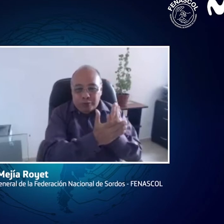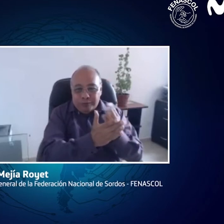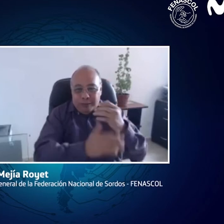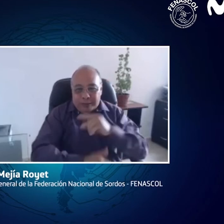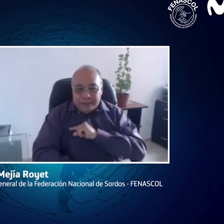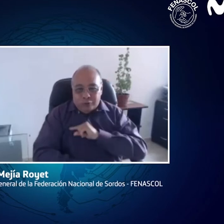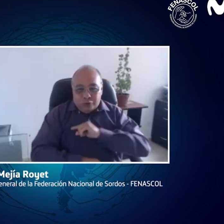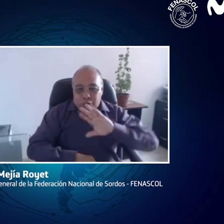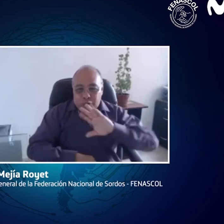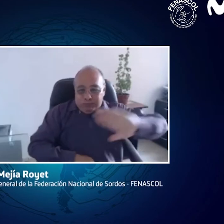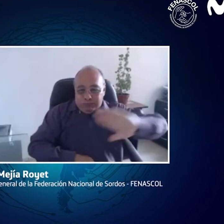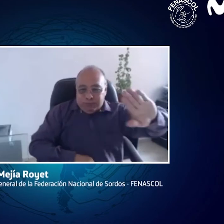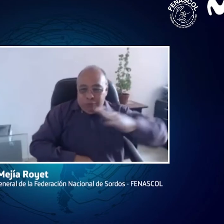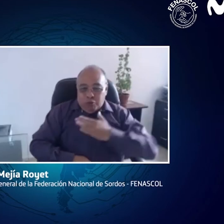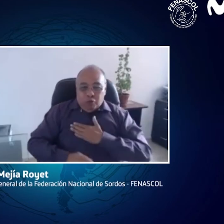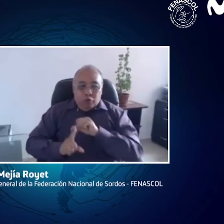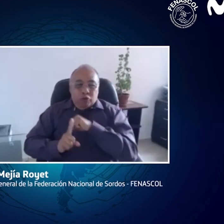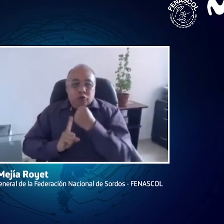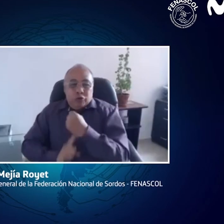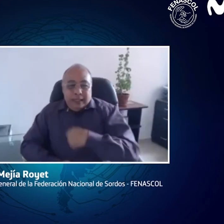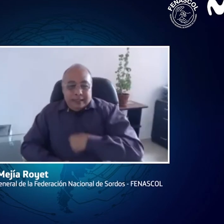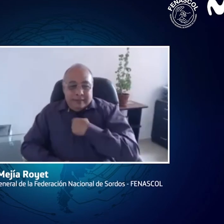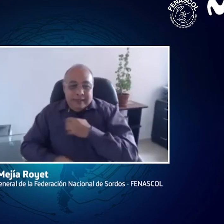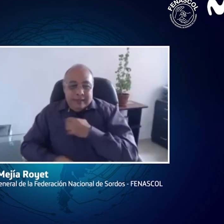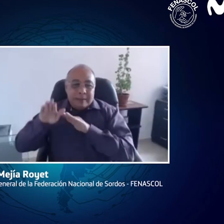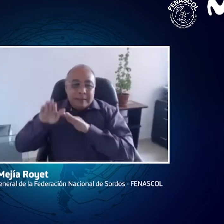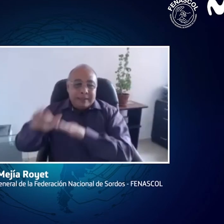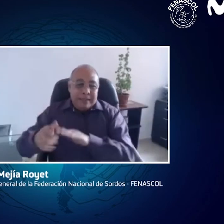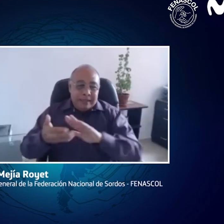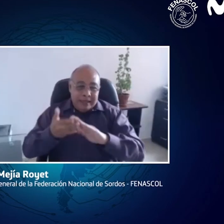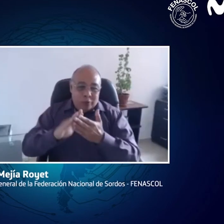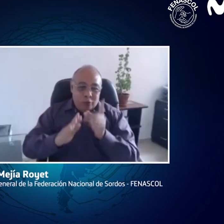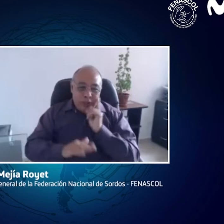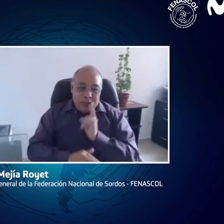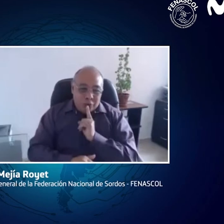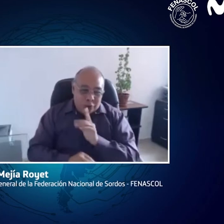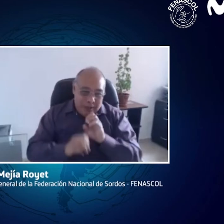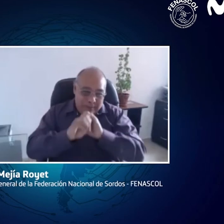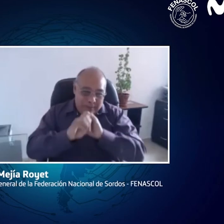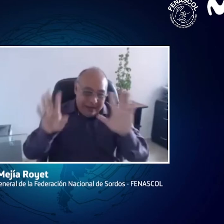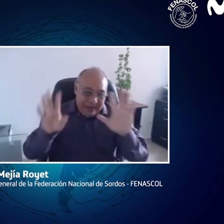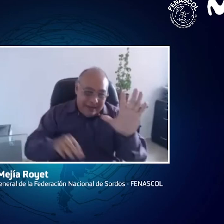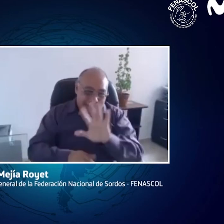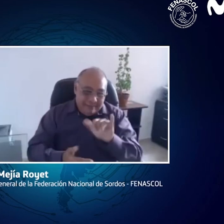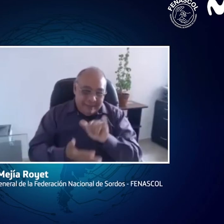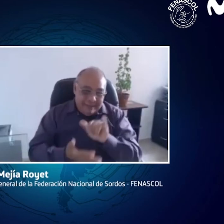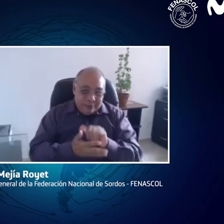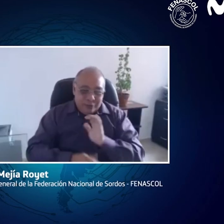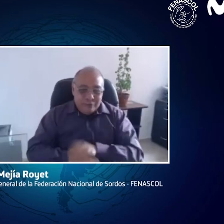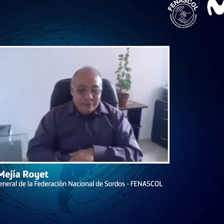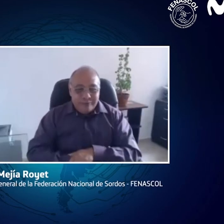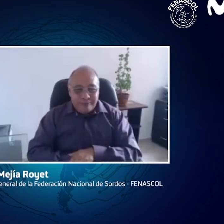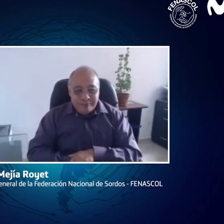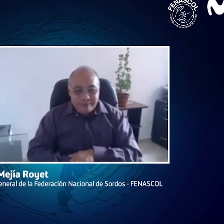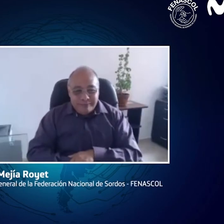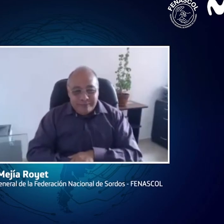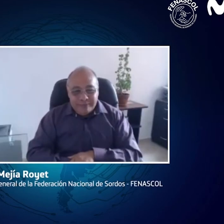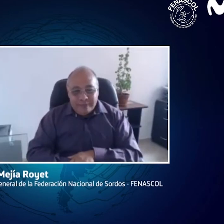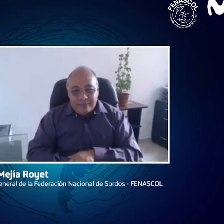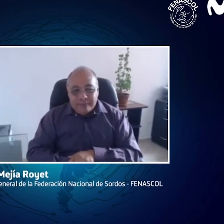personas sordas, inscrita en el Ministerio de Educación. Pero nosotros somos sociedad civil, representantes de la comunidad sorda. en el país, pues, también